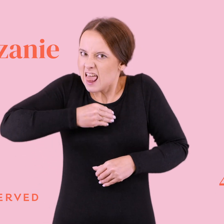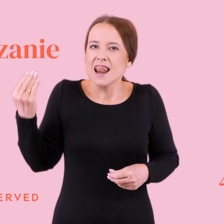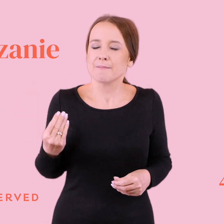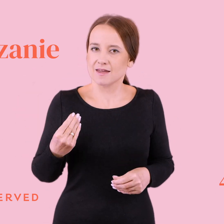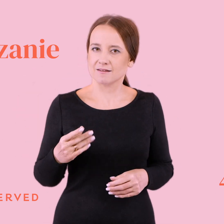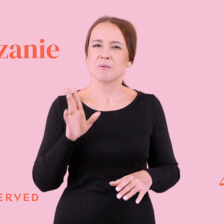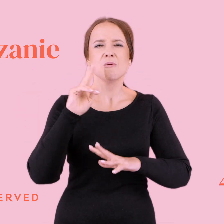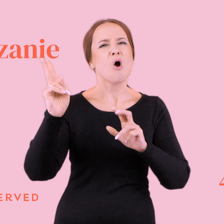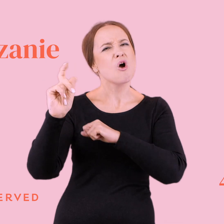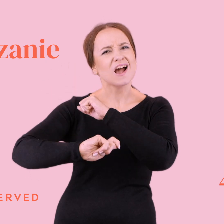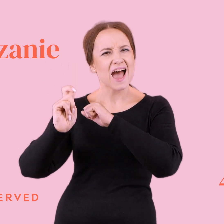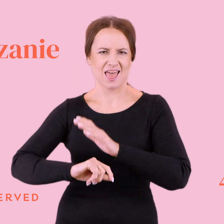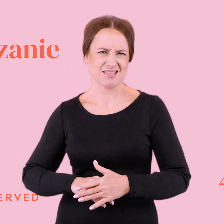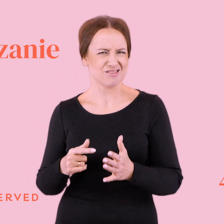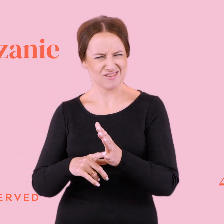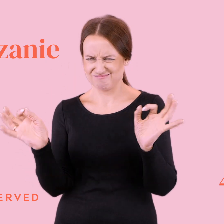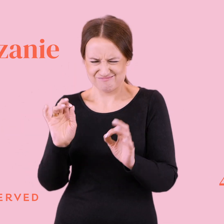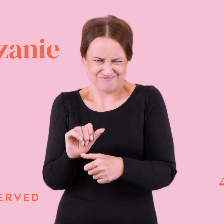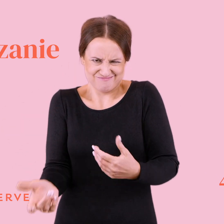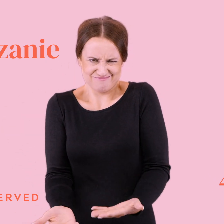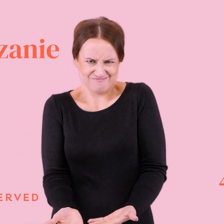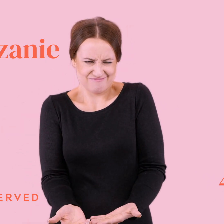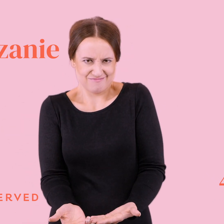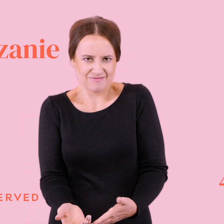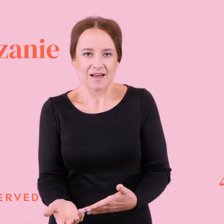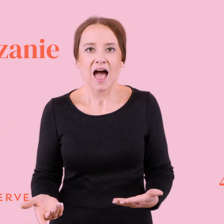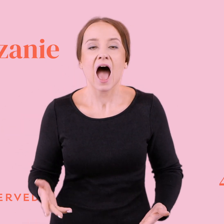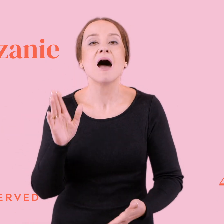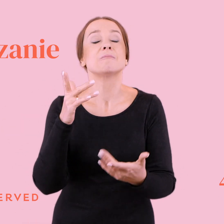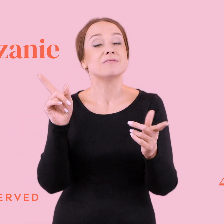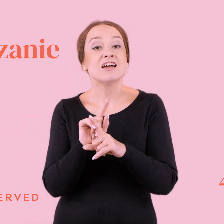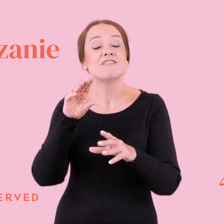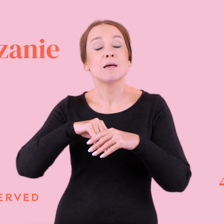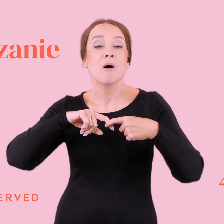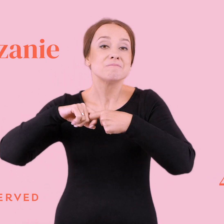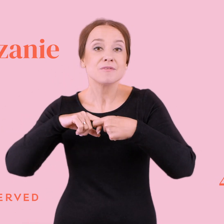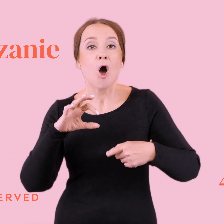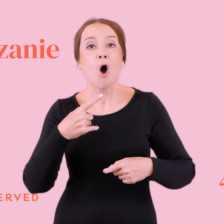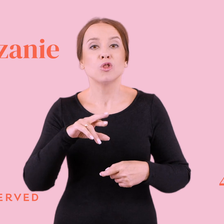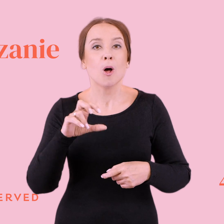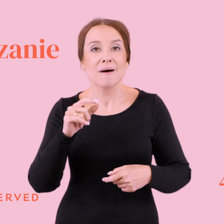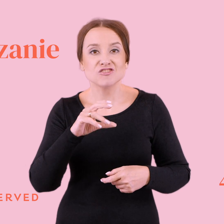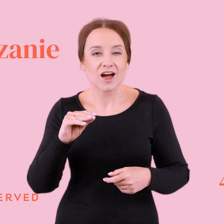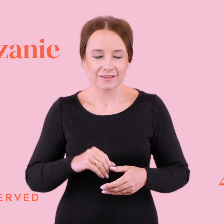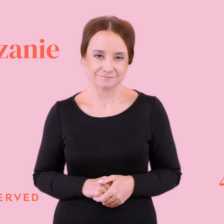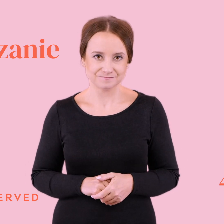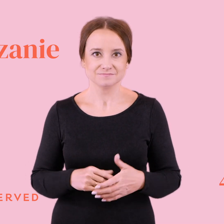To takie karanie kogoś, no to jest strasznie wredne przecież, no. Na przykład, albo odrobaczanie w związku. Odrobaczanie w związku, to jest na